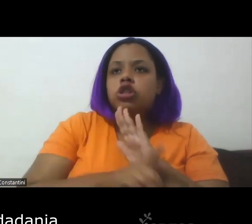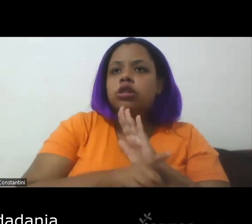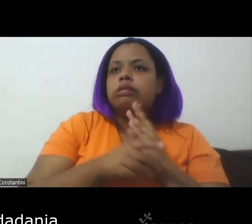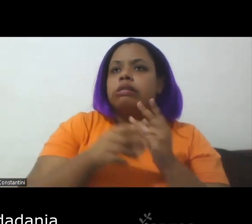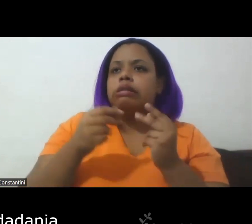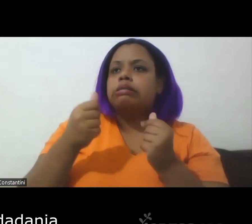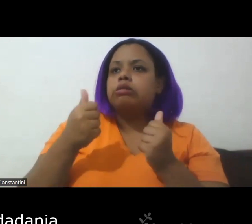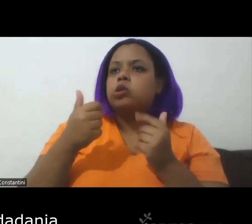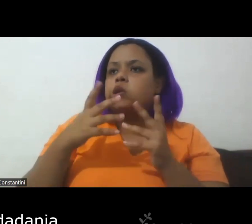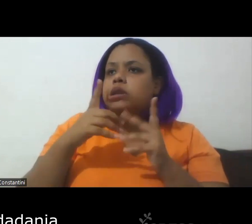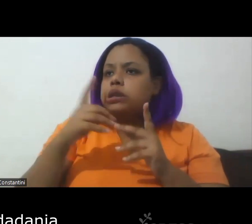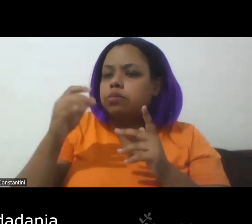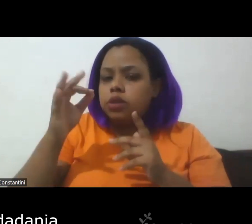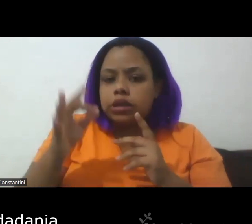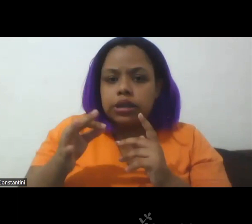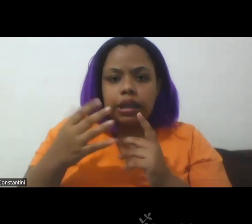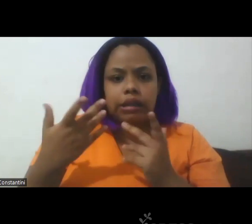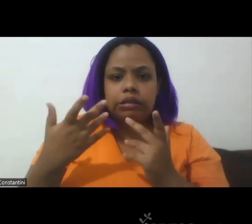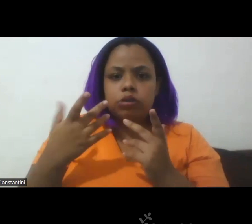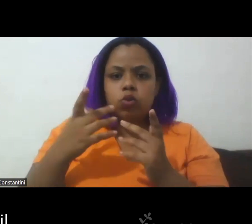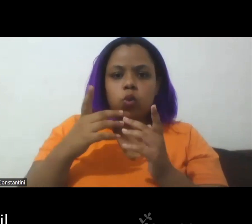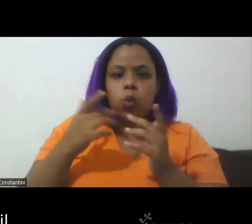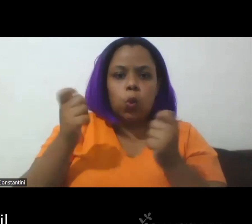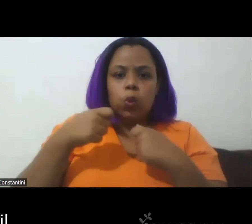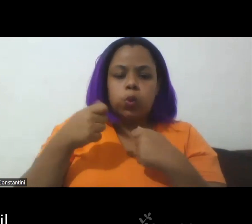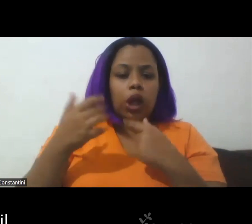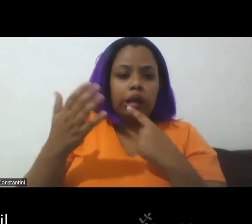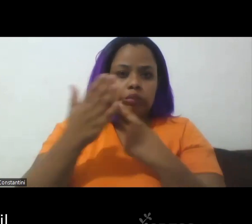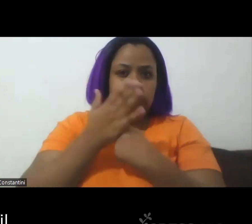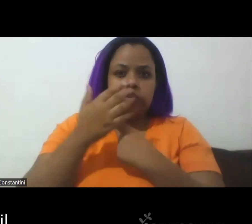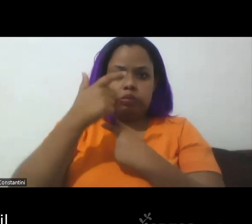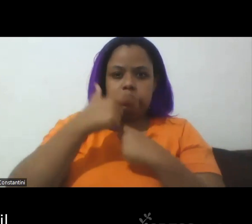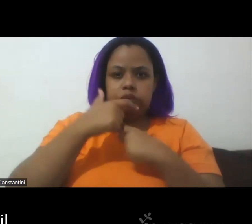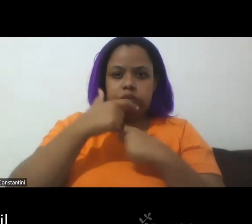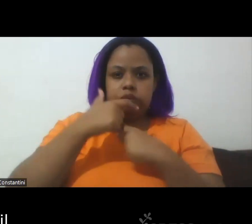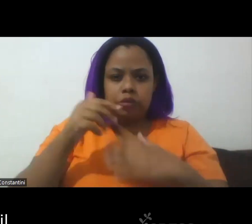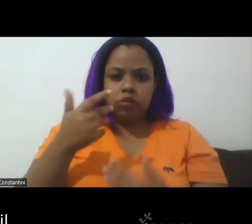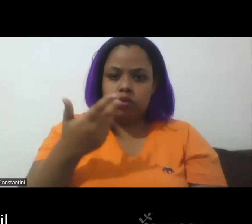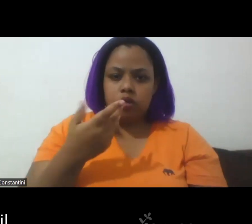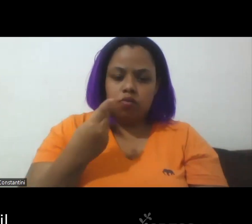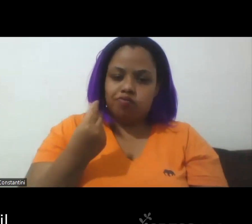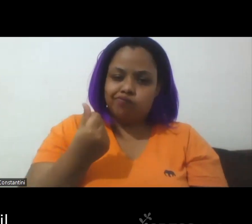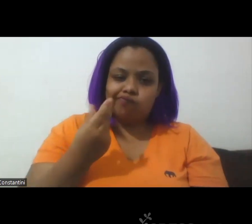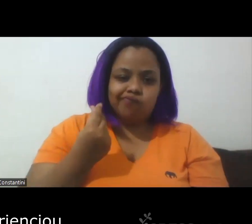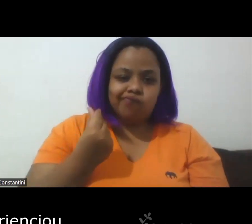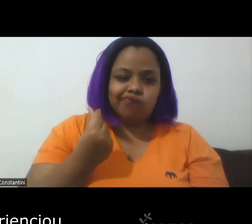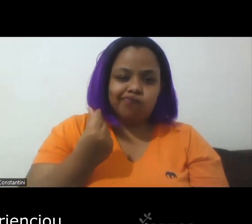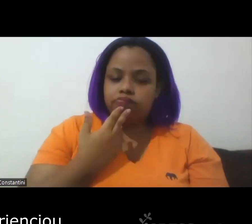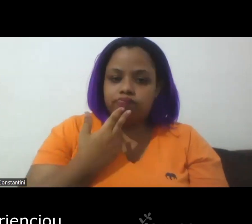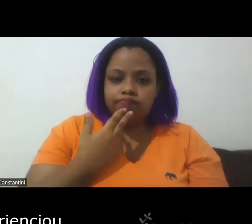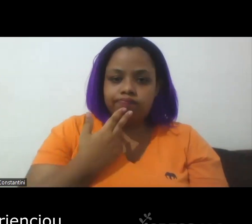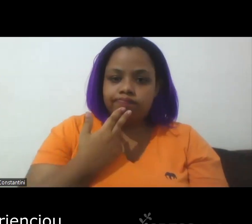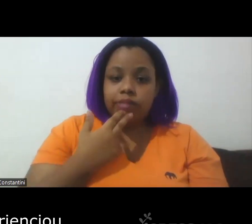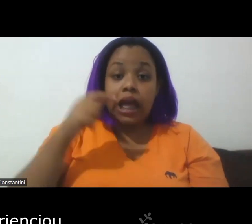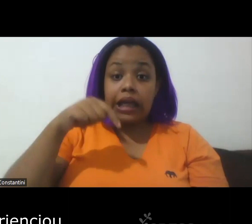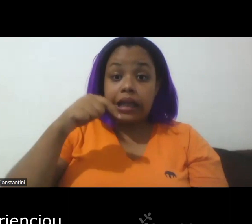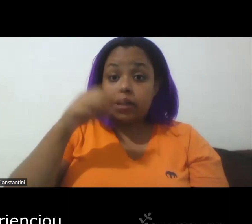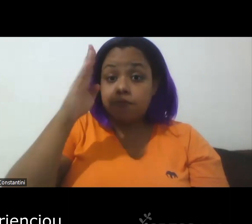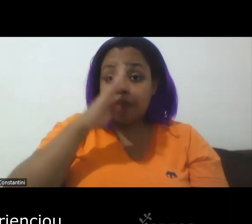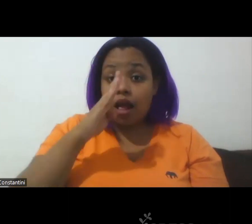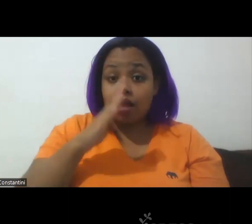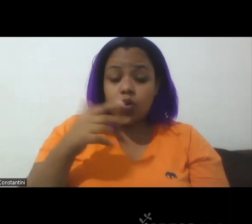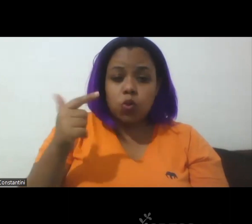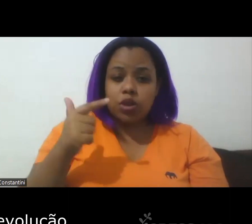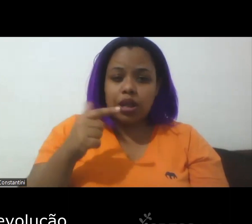da nossa cidadania. O Brasil não experienciou